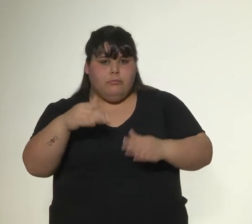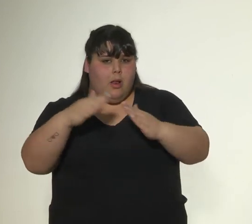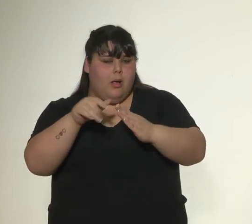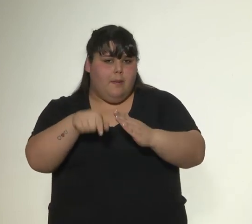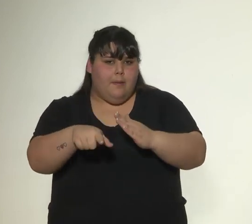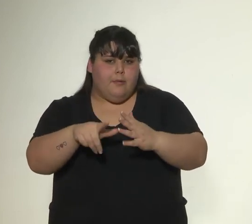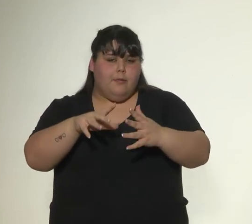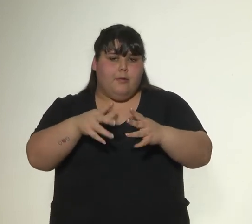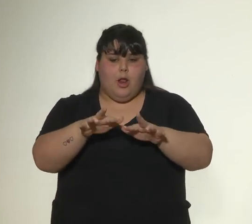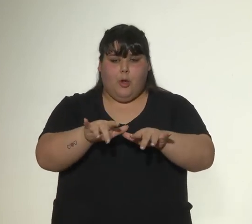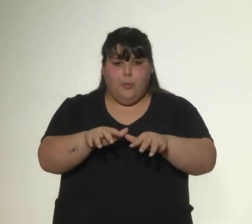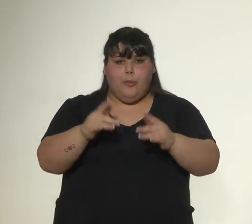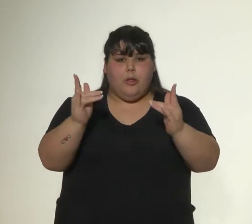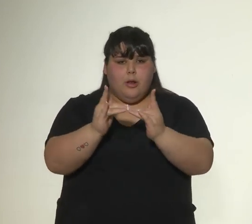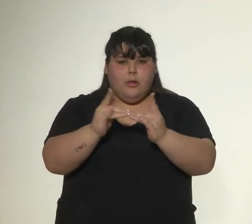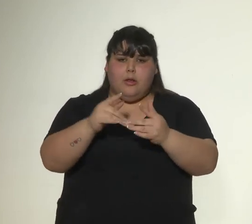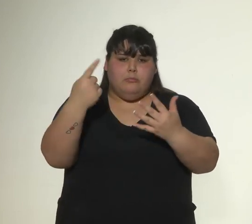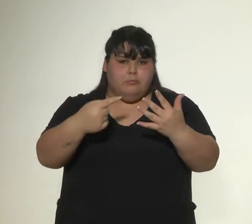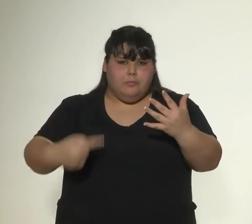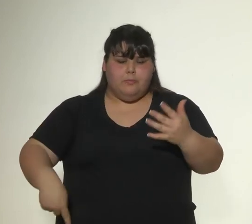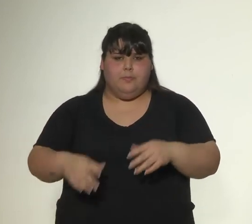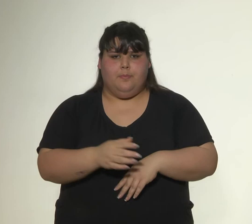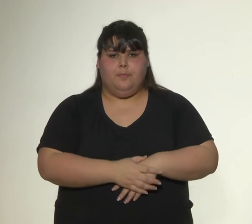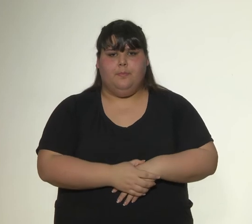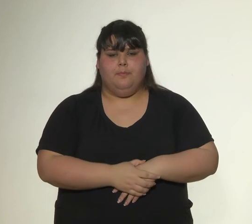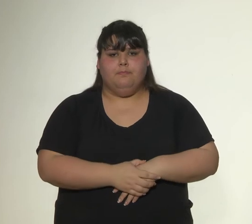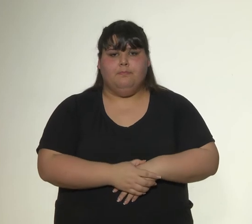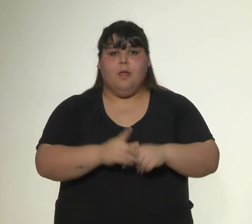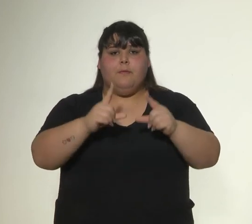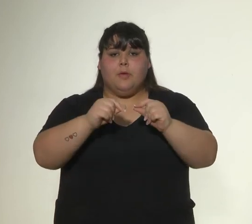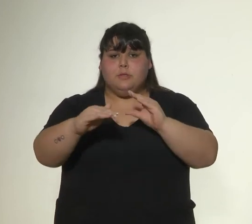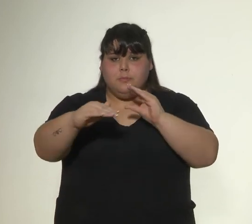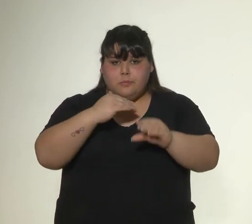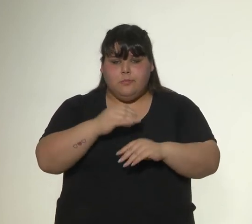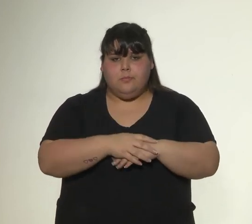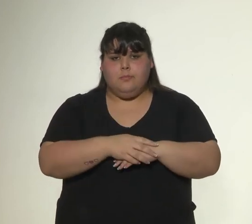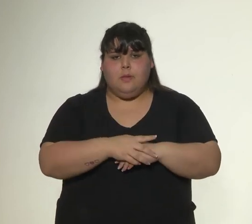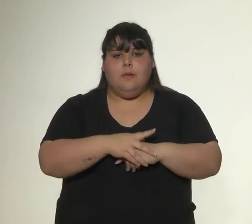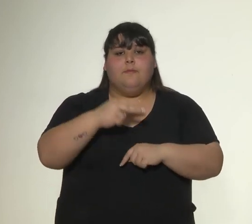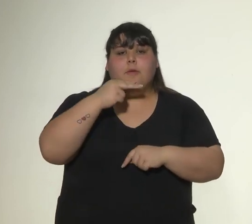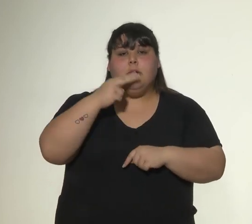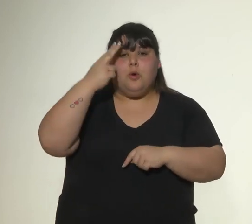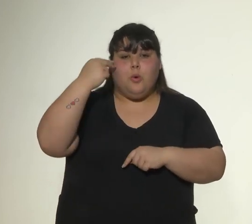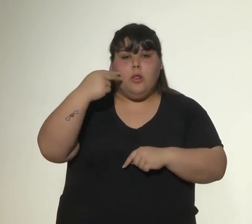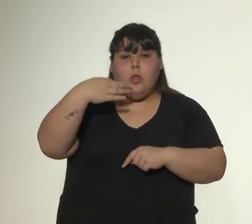de la campaña de la escuela. Esa es presentación de las propuestas pedagógicas y las